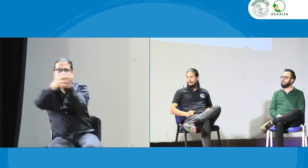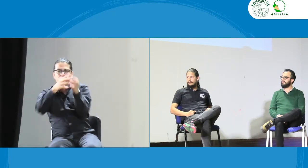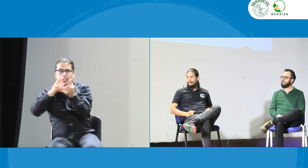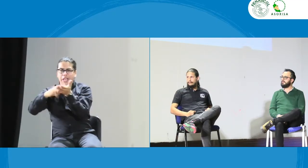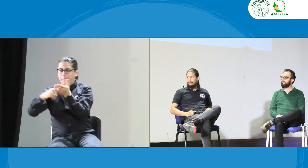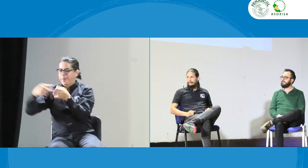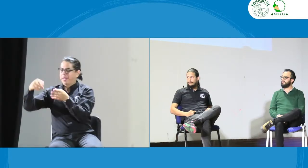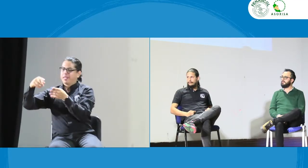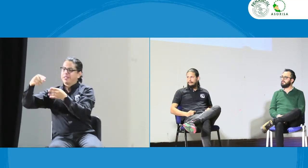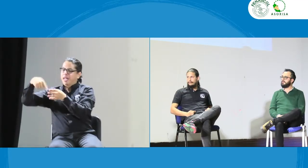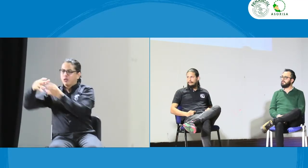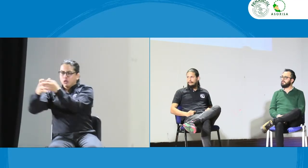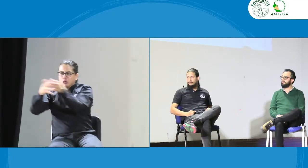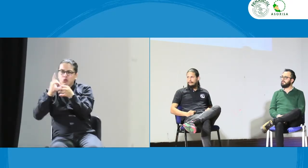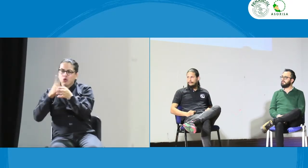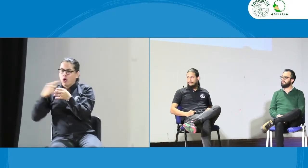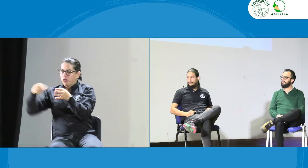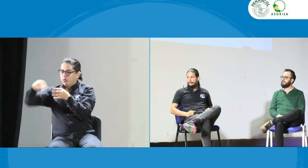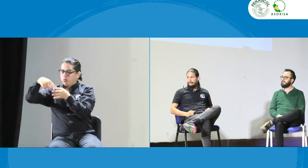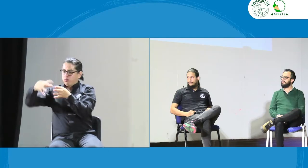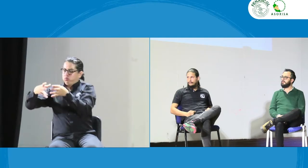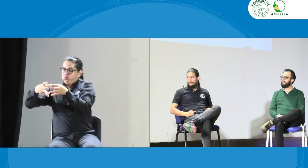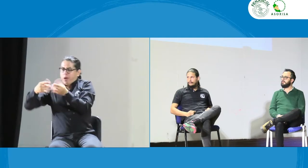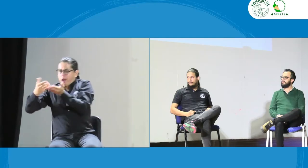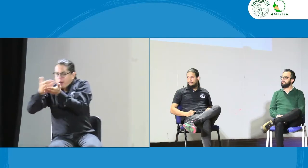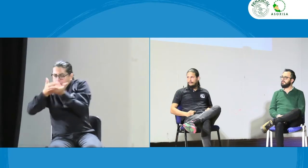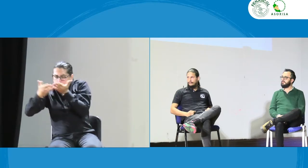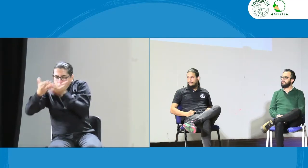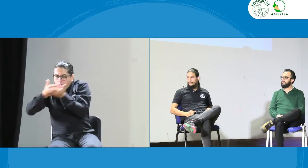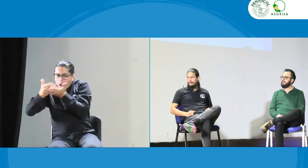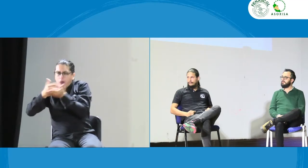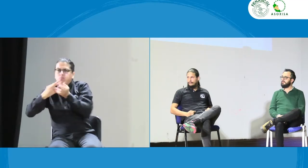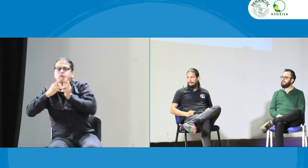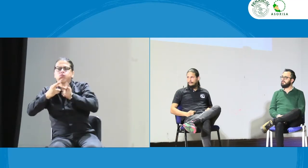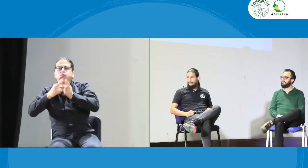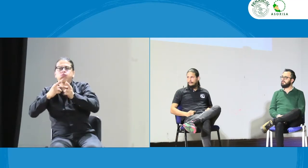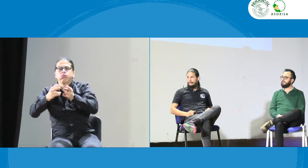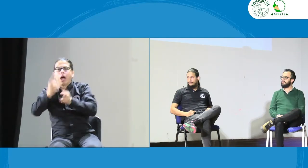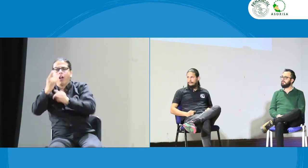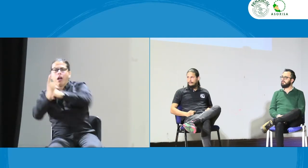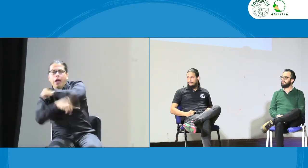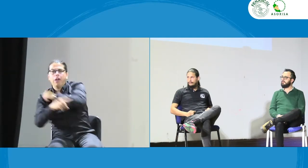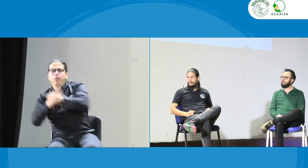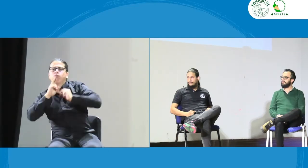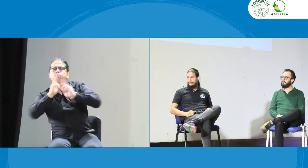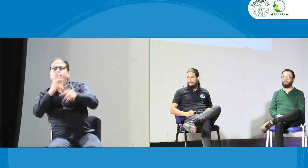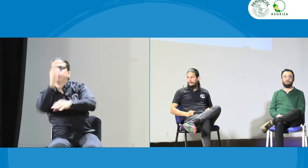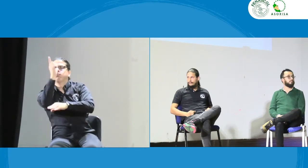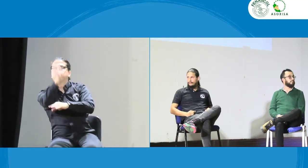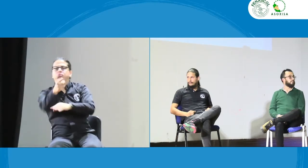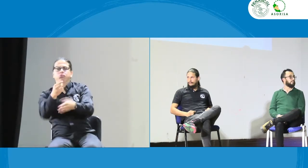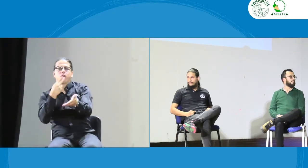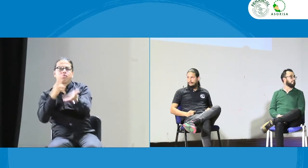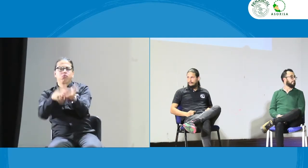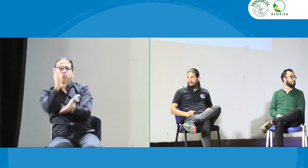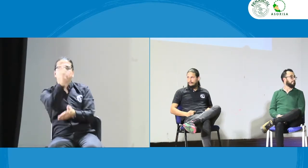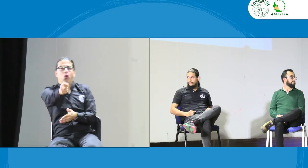que estuviera conformado por sordos o quienes que pudieran dar respuesta a esas